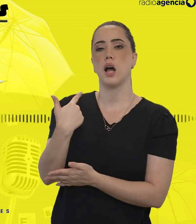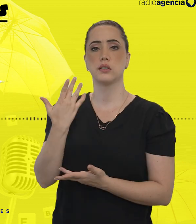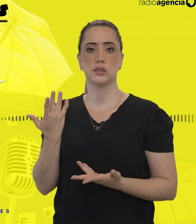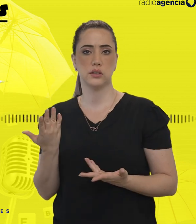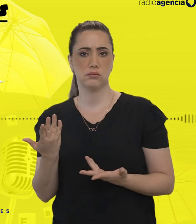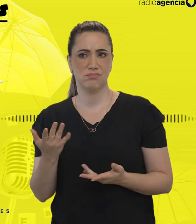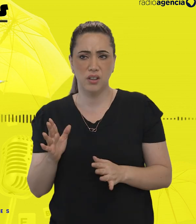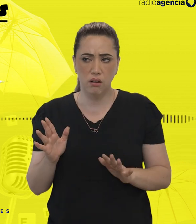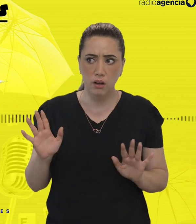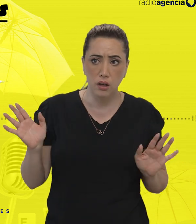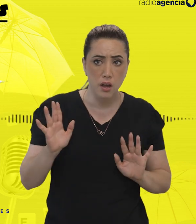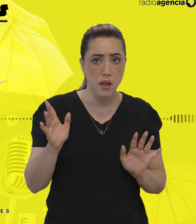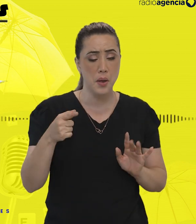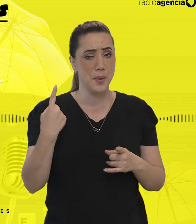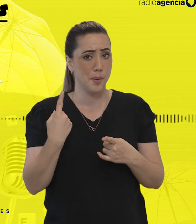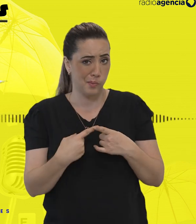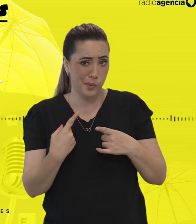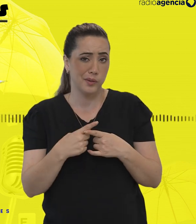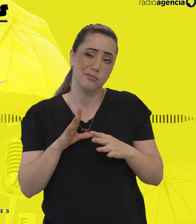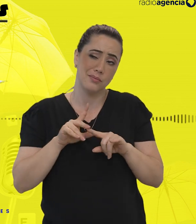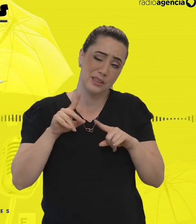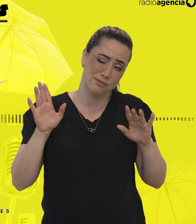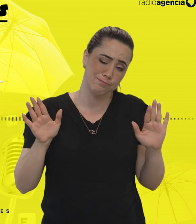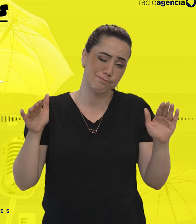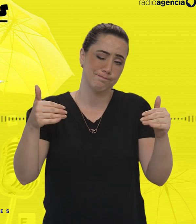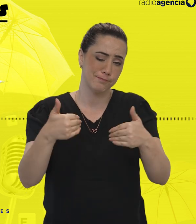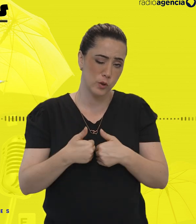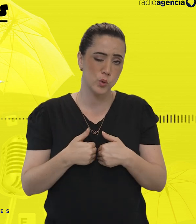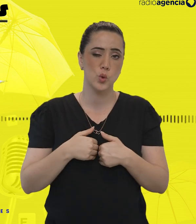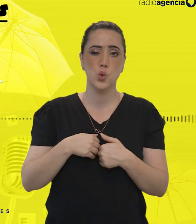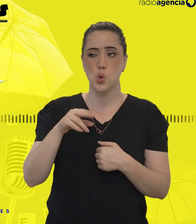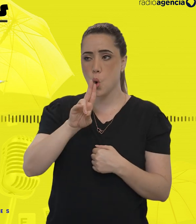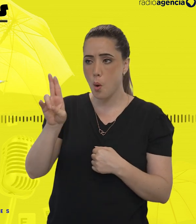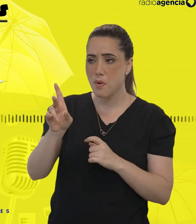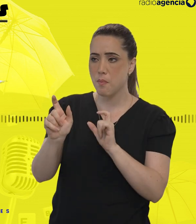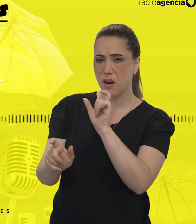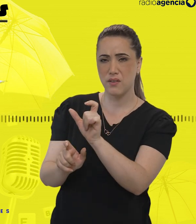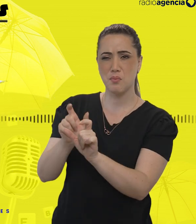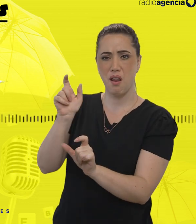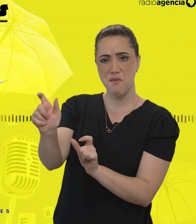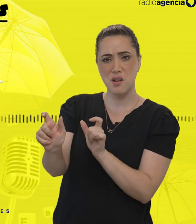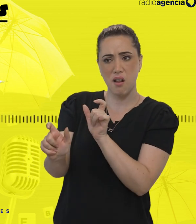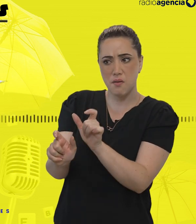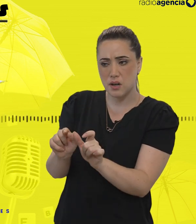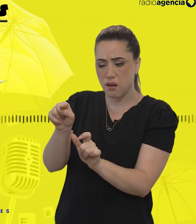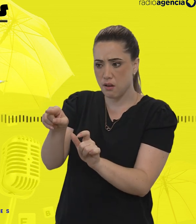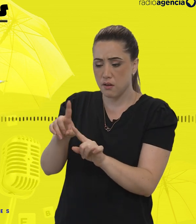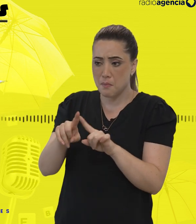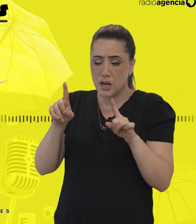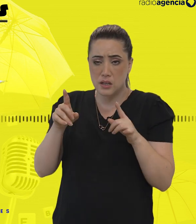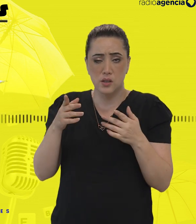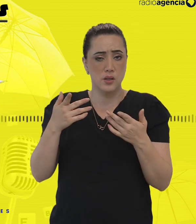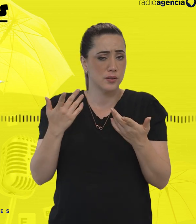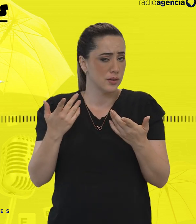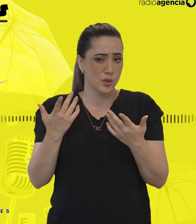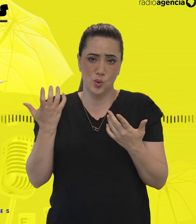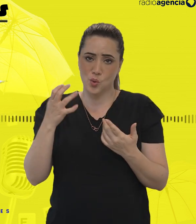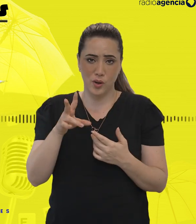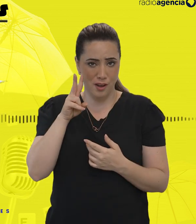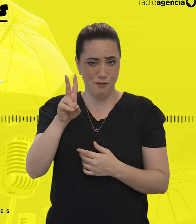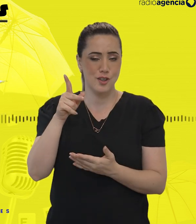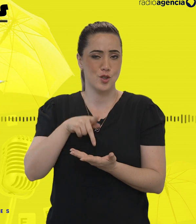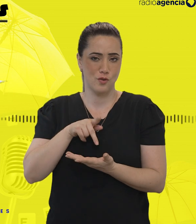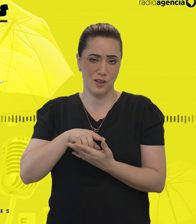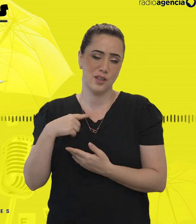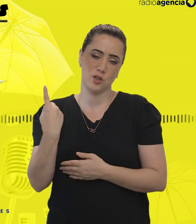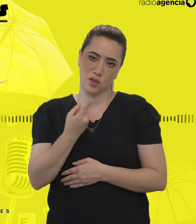arrogante. A gente recebe um monte de rótulo ao longo da vida. Tudo isso na tentativa de invisibilizar quem de fato a